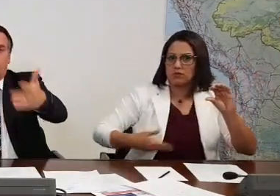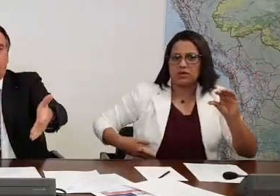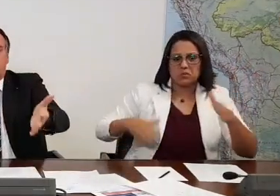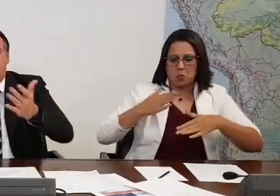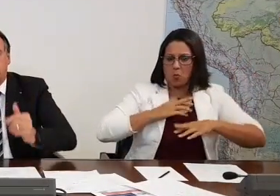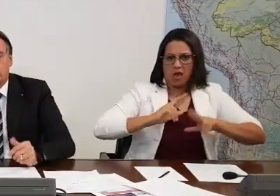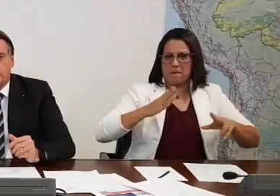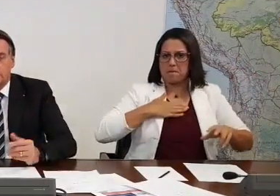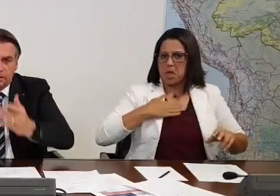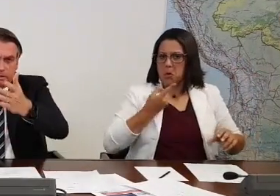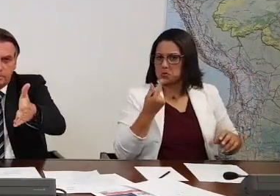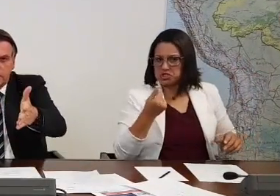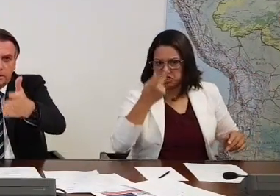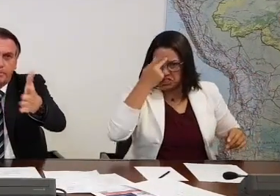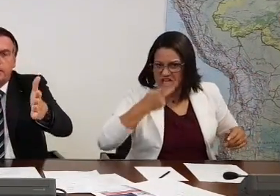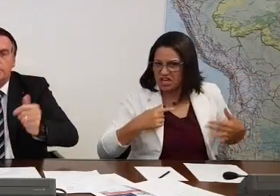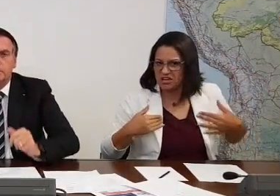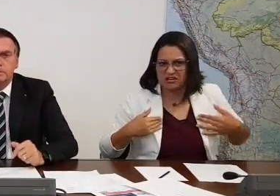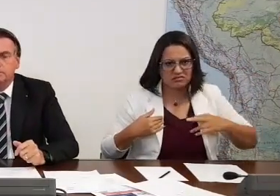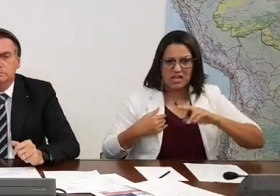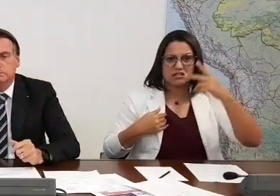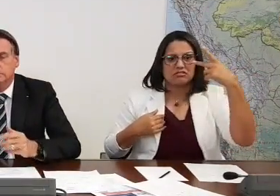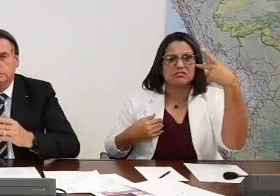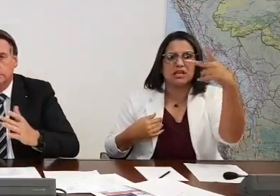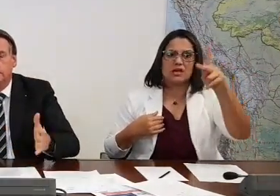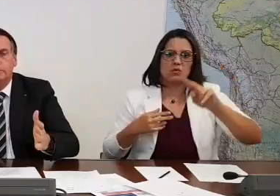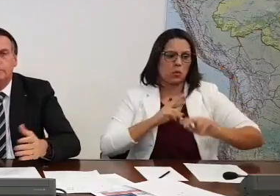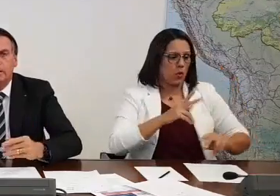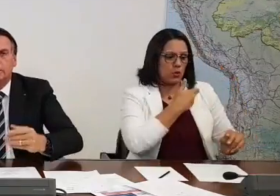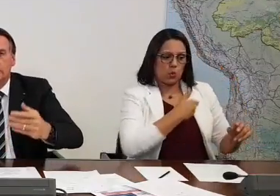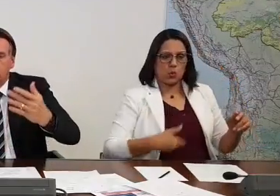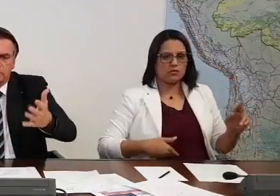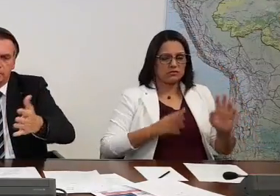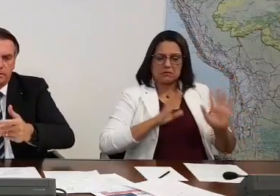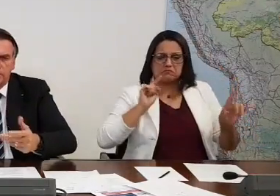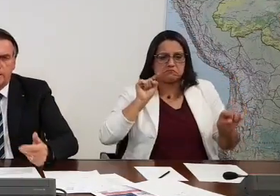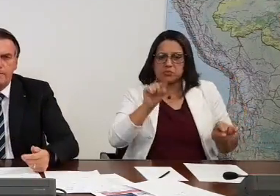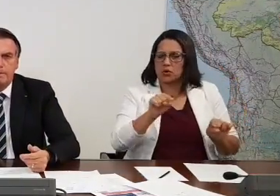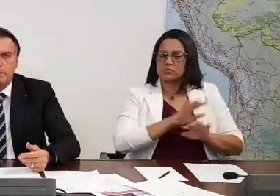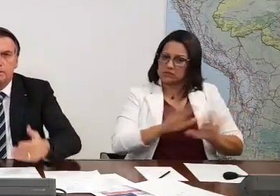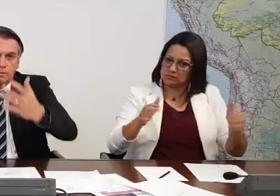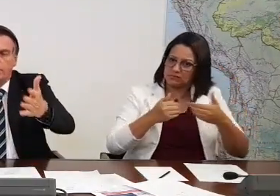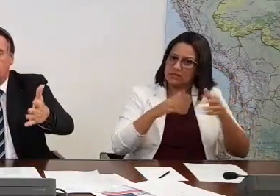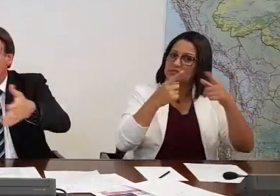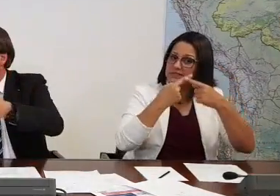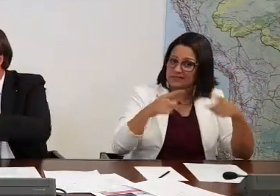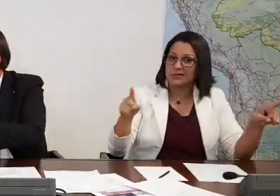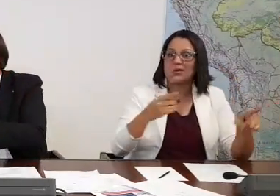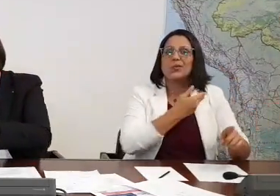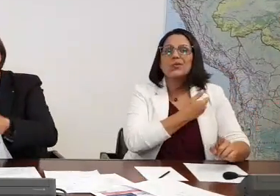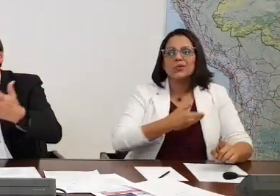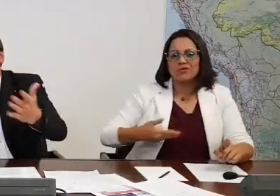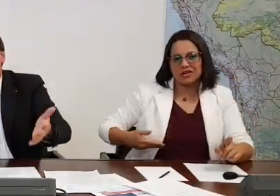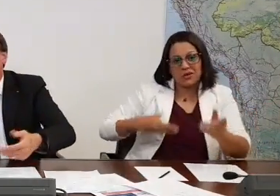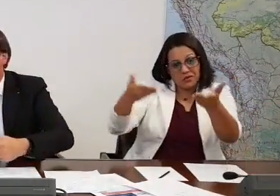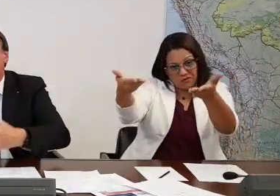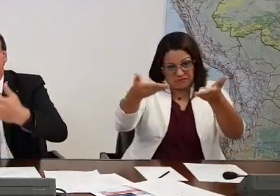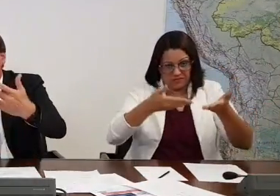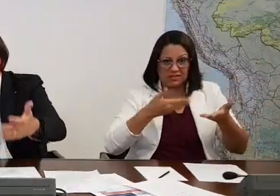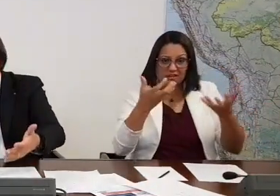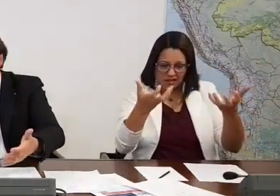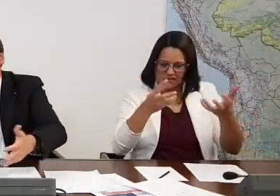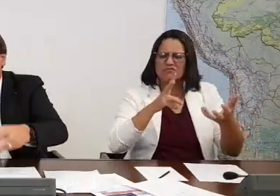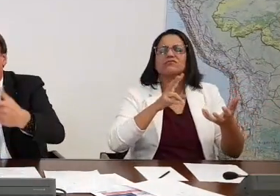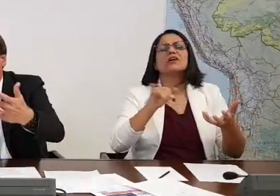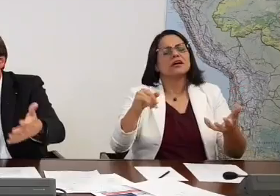nem do governador Rui Costa, o dinheiro é de você que paga imposto. E ponto final. E nós vamos inaugurar, e o governador está convidado a comparecer,